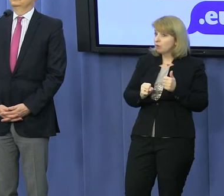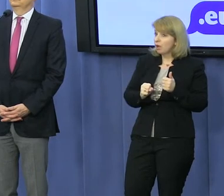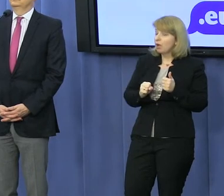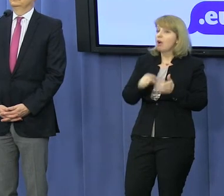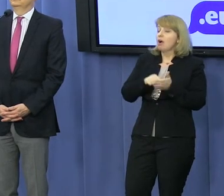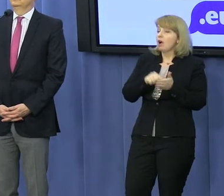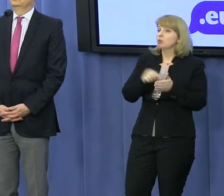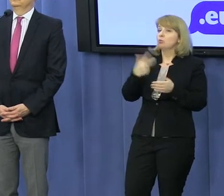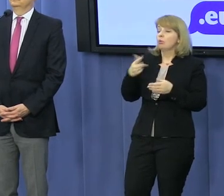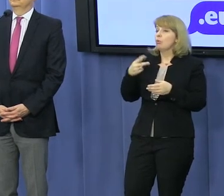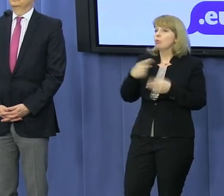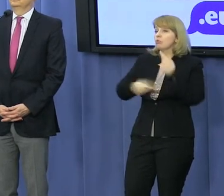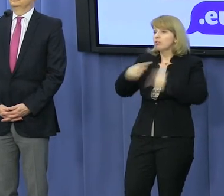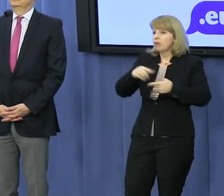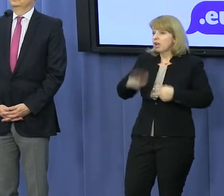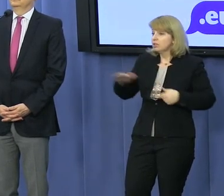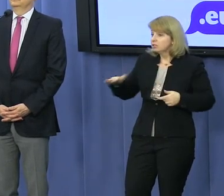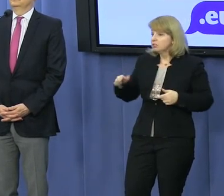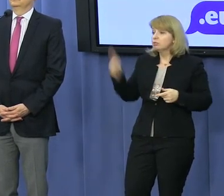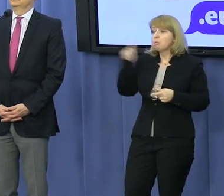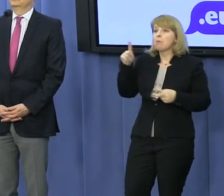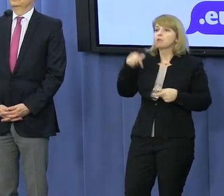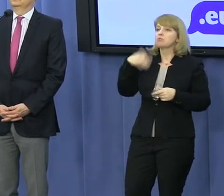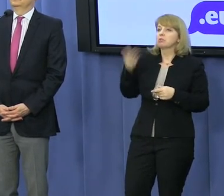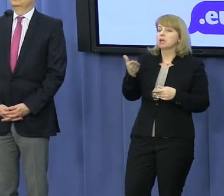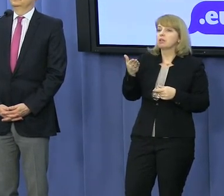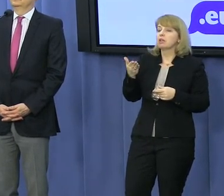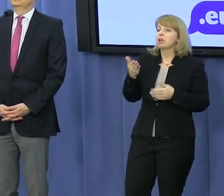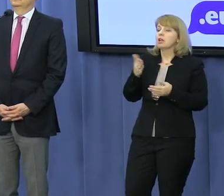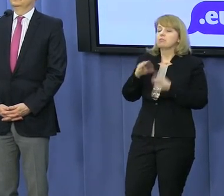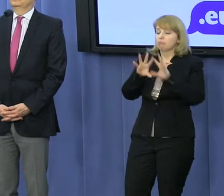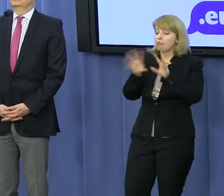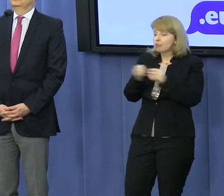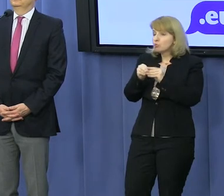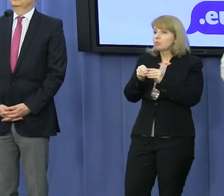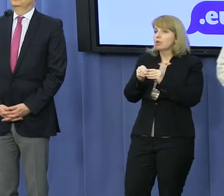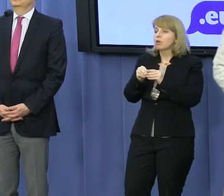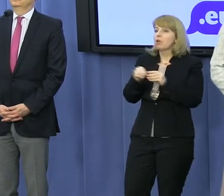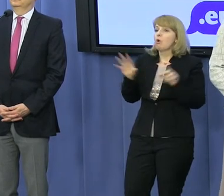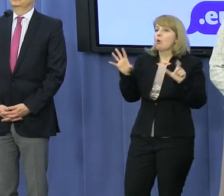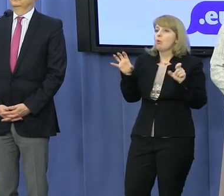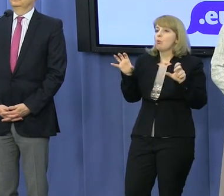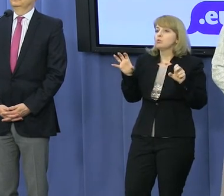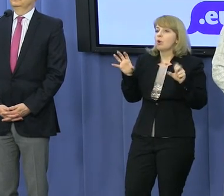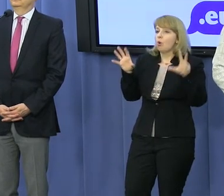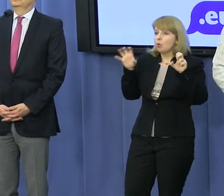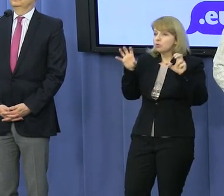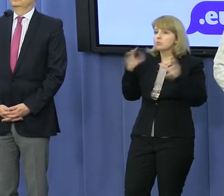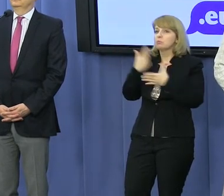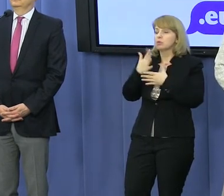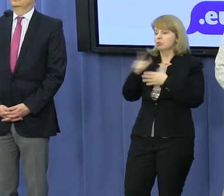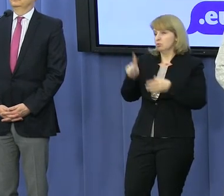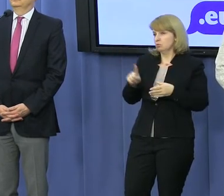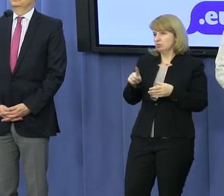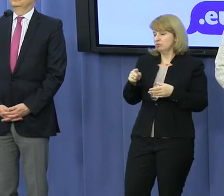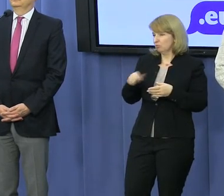przypadku niepełnosprawnych dzieci państwo łaskawie daje w sumie ze wszystkimi dodatkami 850 złotych. Tak być